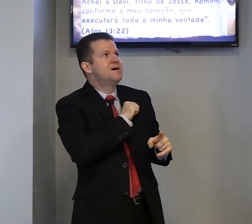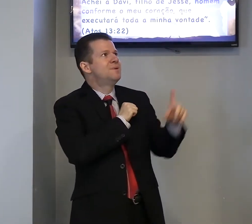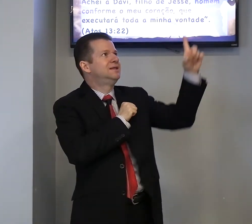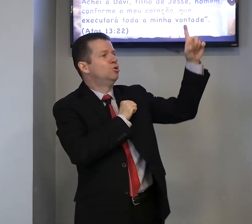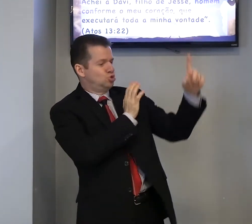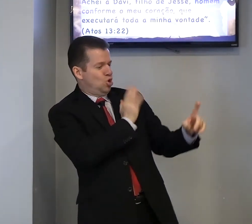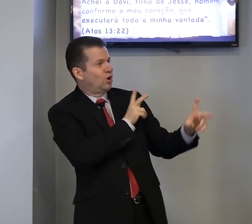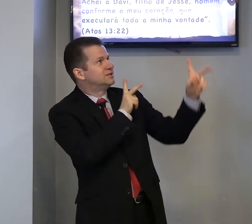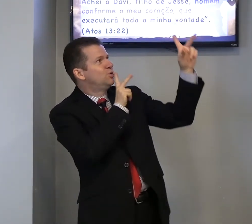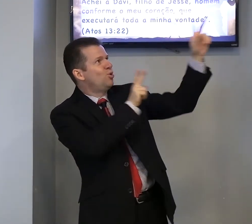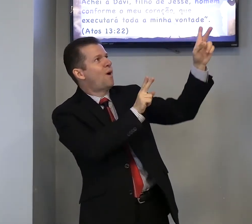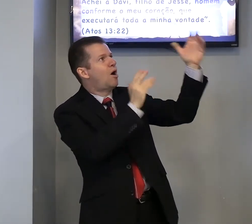ama Deus, coração igual,